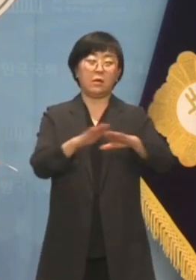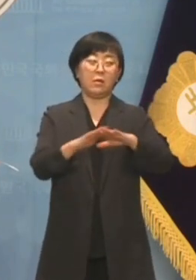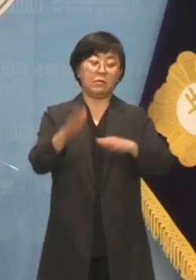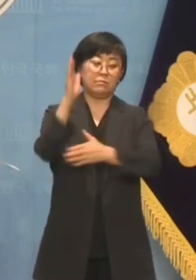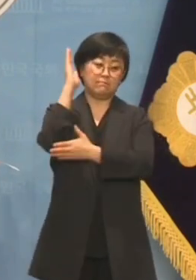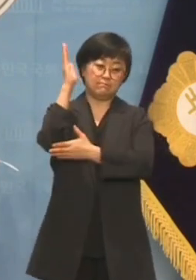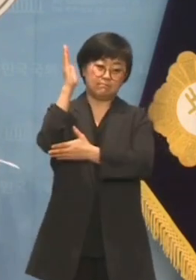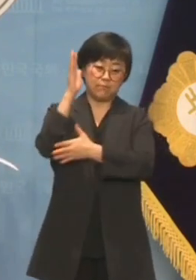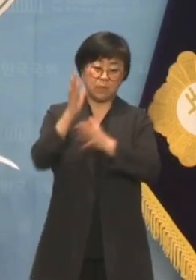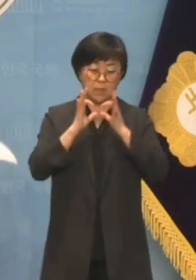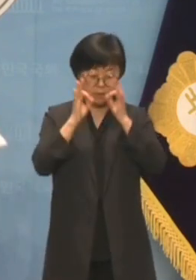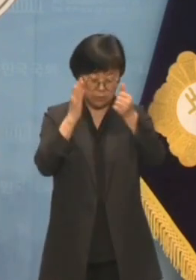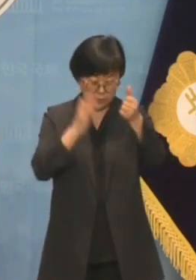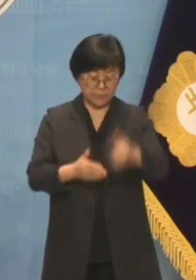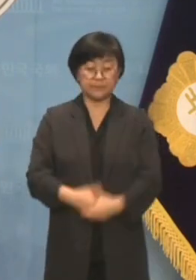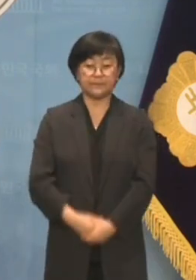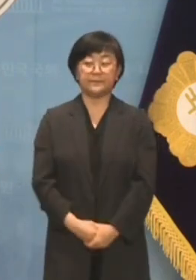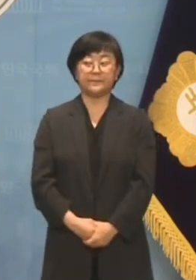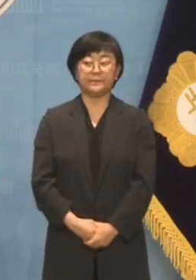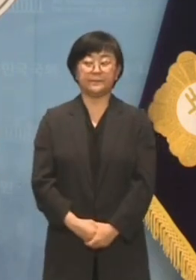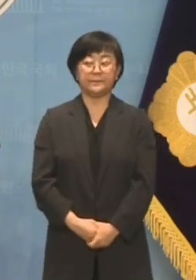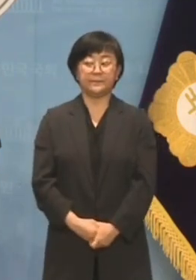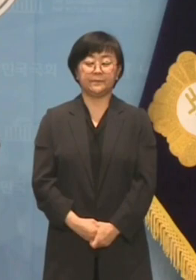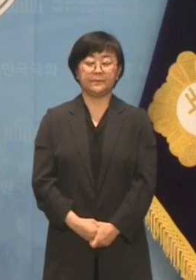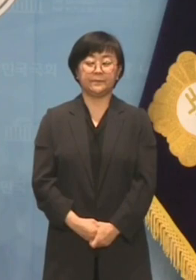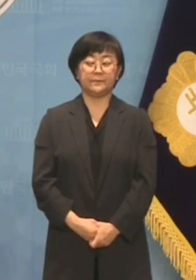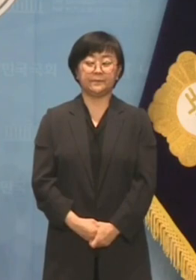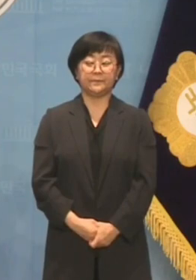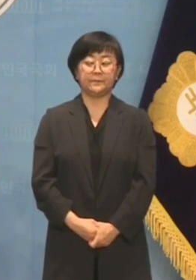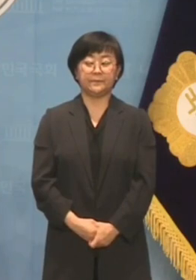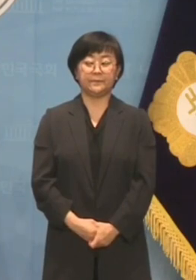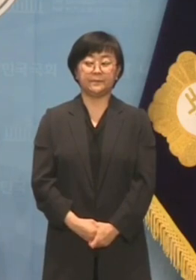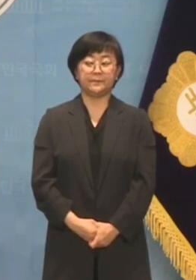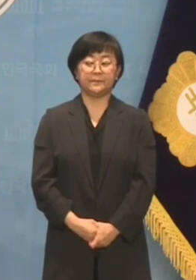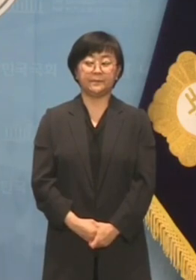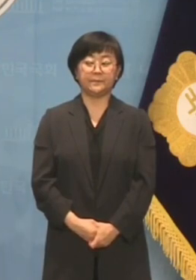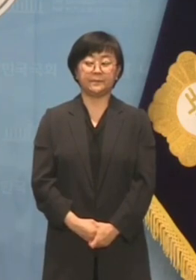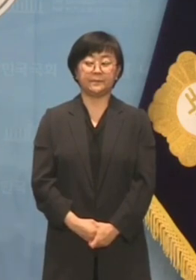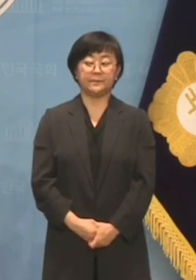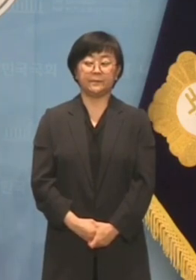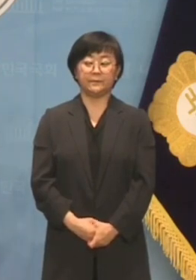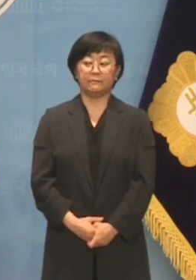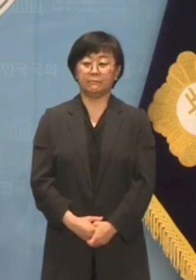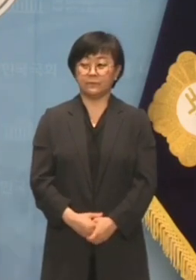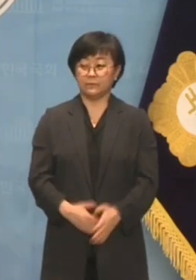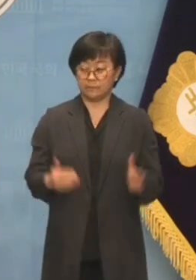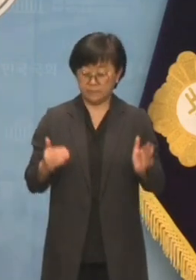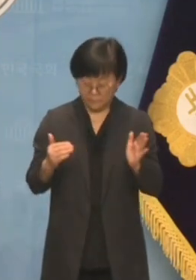간곡히 부탁드립니다. 전문은 한 번쯤 읽고 부탁드립니다. 번쯤 읽고 간곡히 부탁드립니다. 감사합니다.